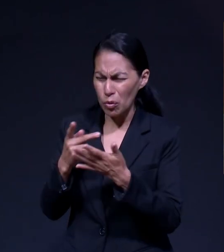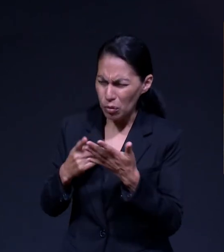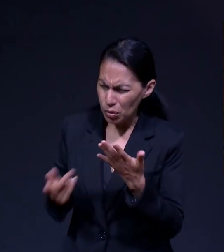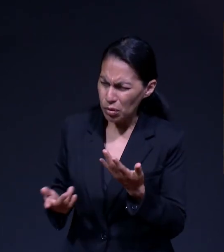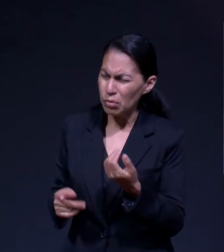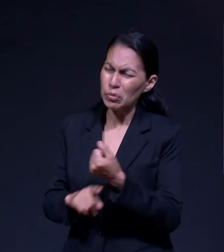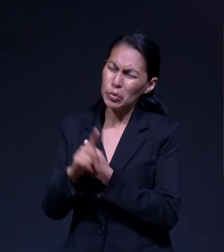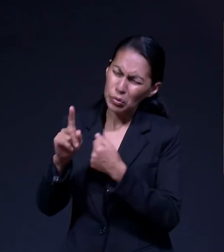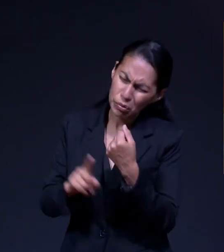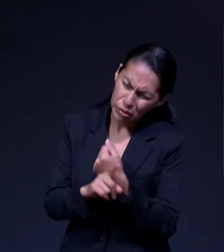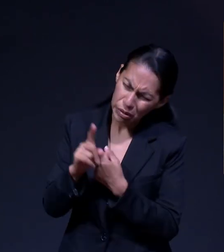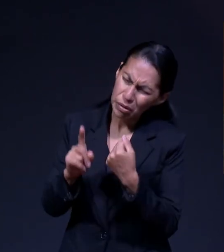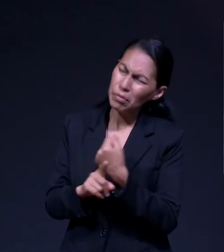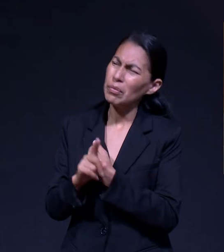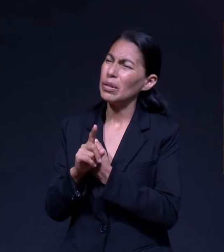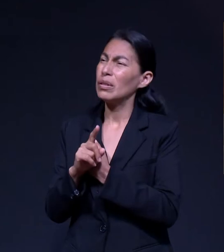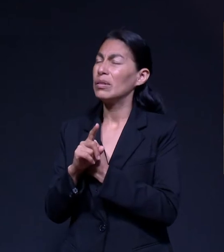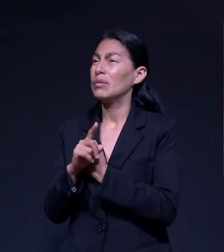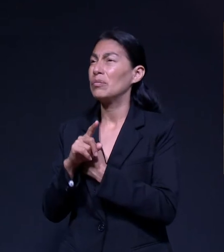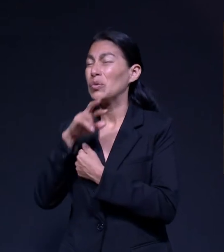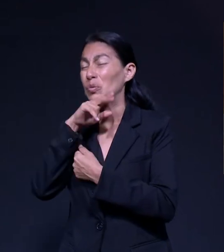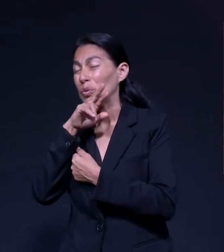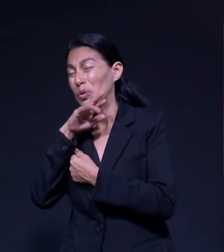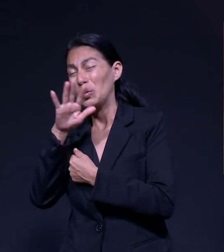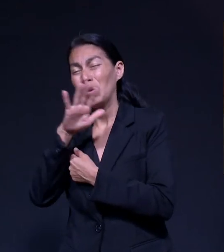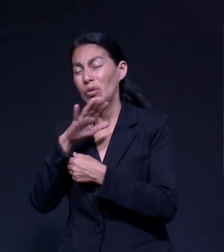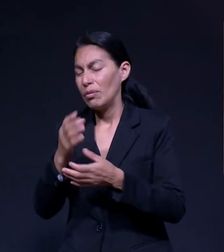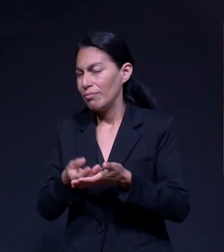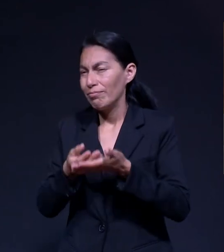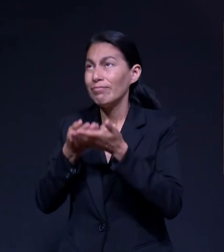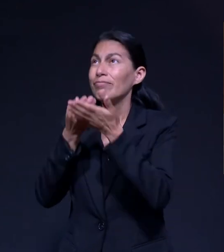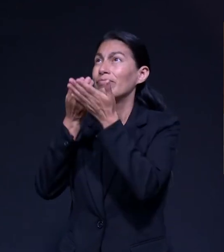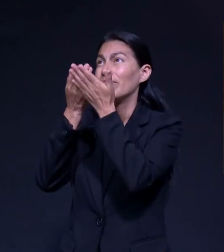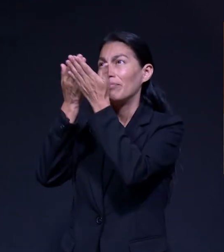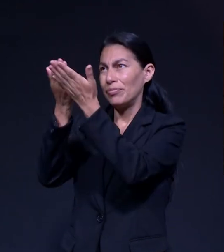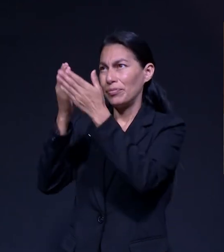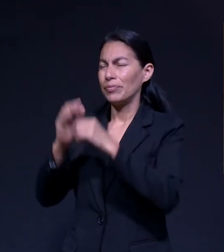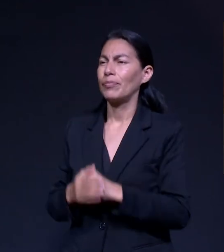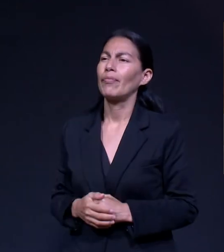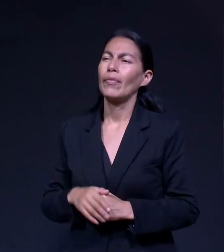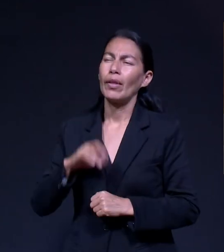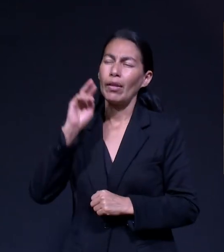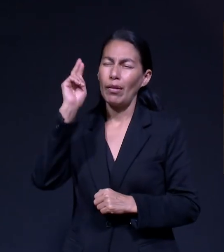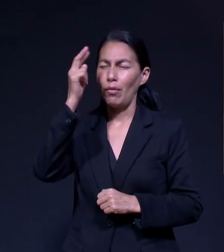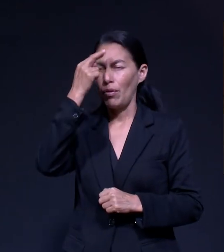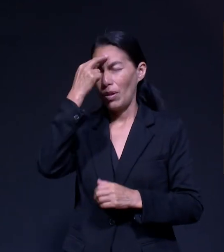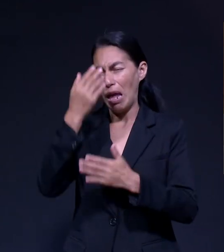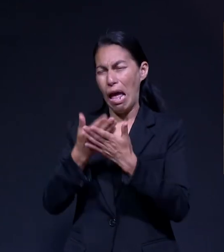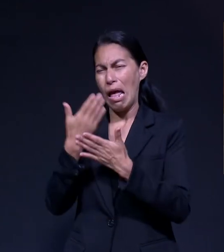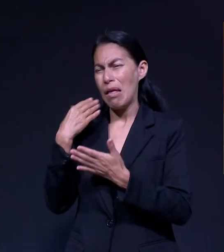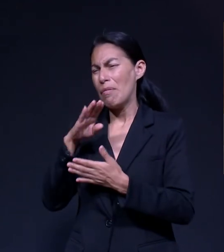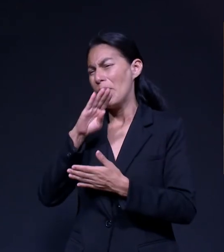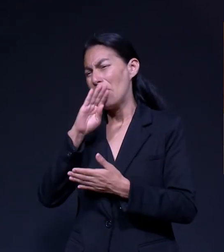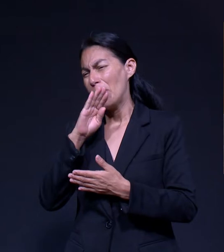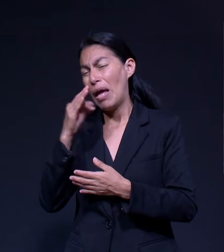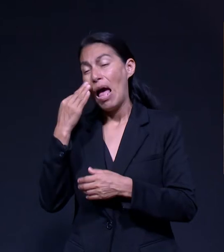las preocupaciones Y recuerdo muy bien en una ocasión que mi mamá nos contó su testimonio Cómo Dios le había